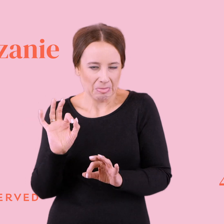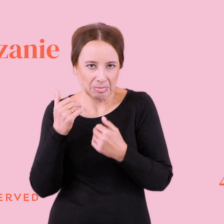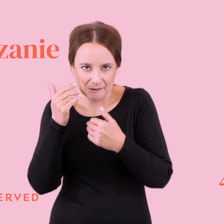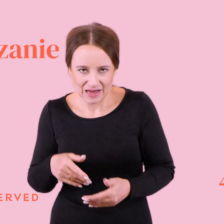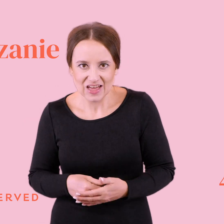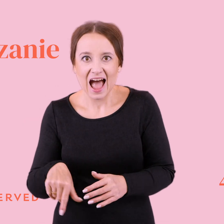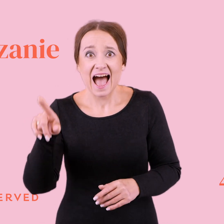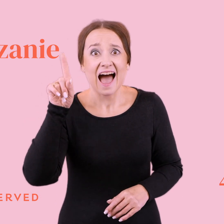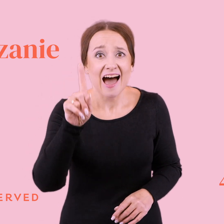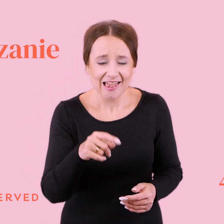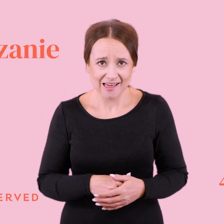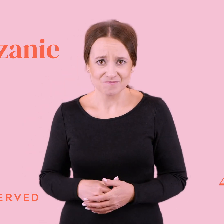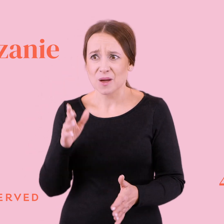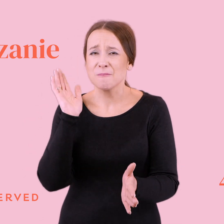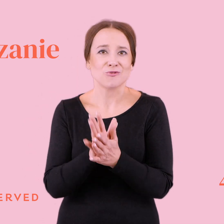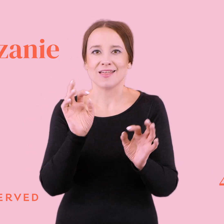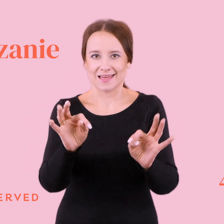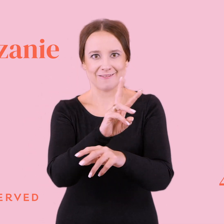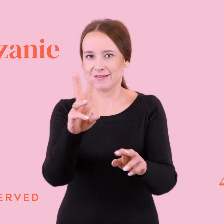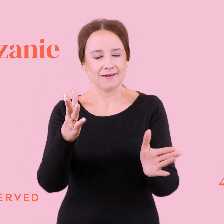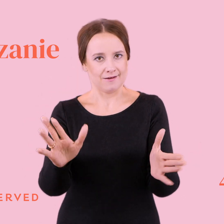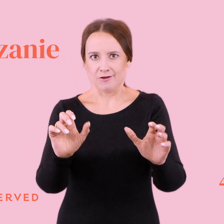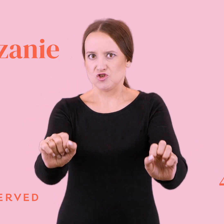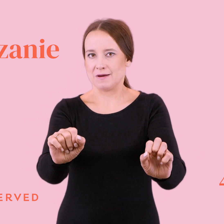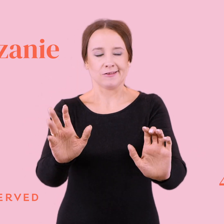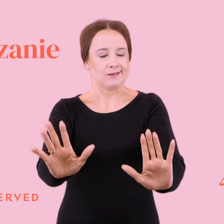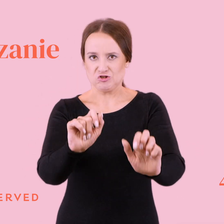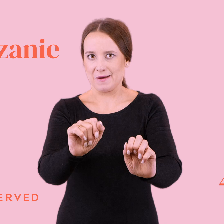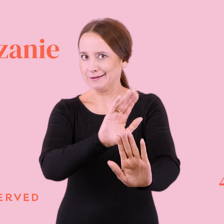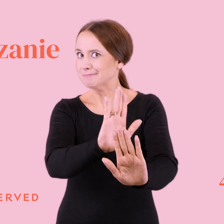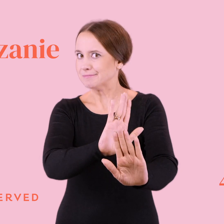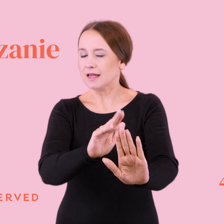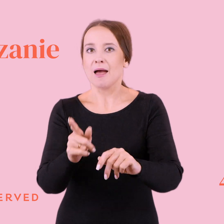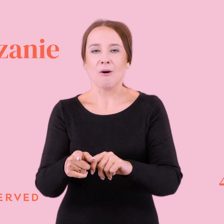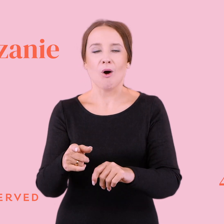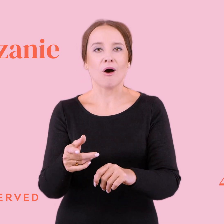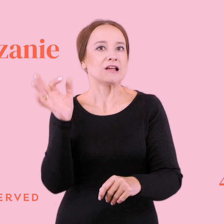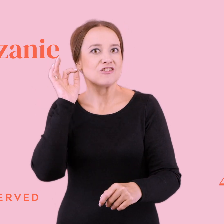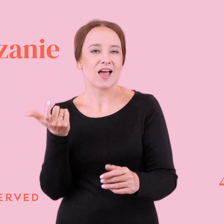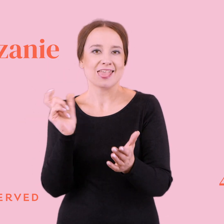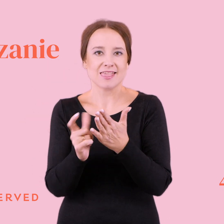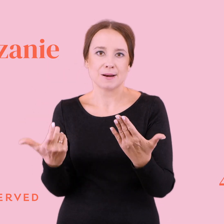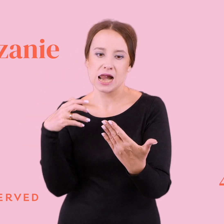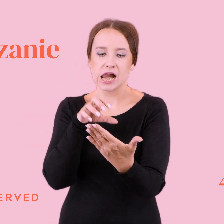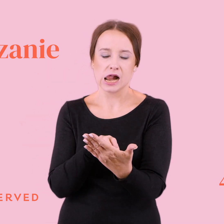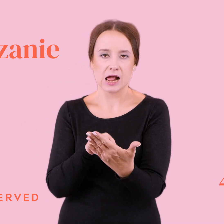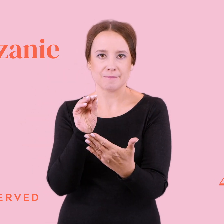Ale zamiast tego po prostu trzymajcie się tego. Po prostu trzymajcie się, kurwa, bo to jest... Ona weszła na Instagram, wpisała ustka